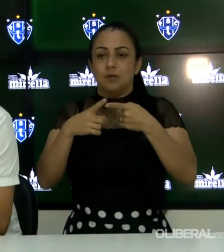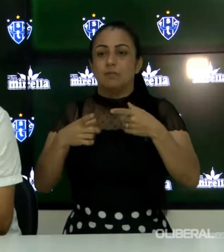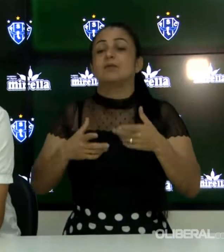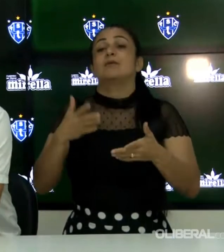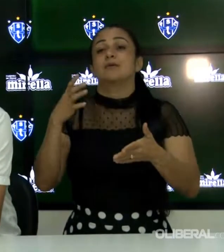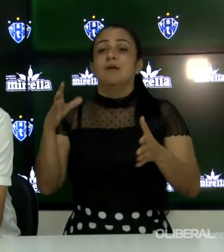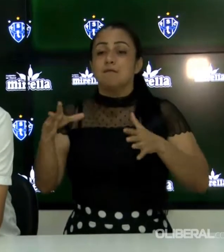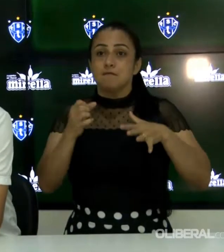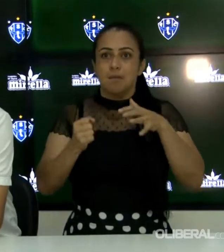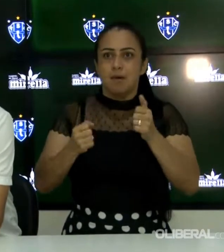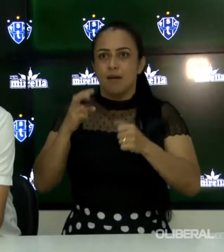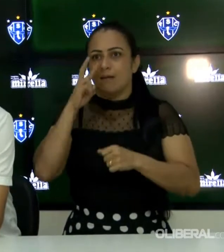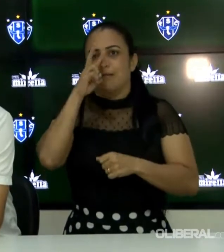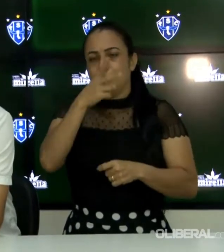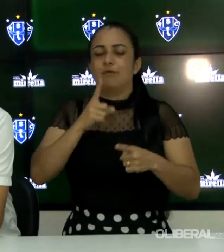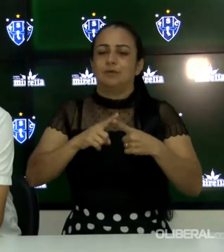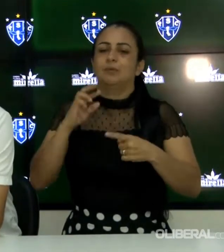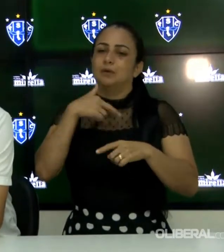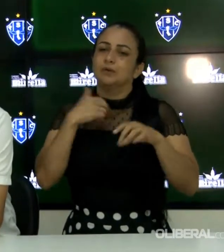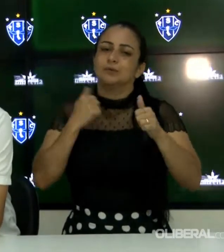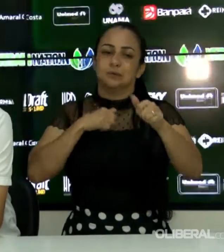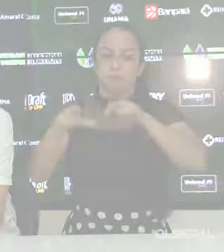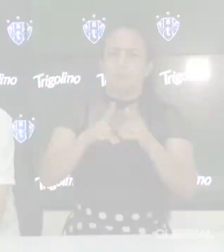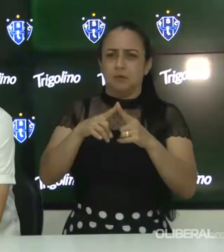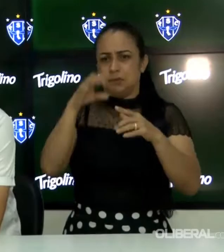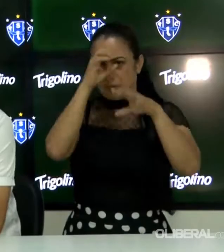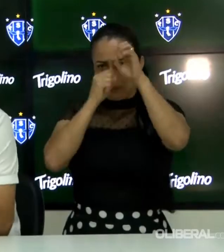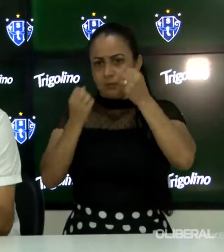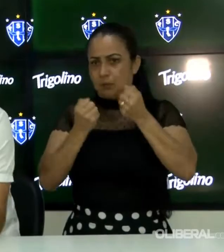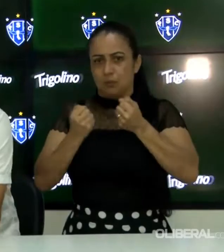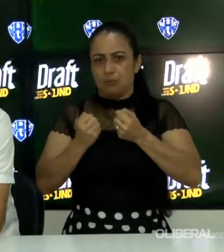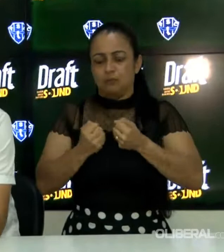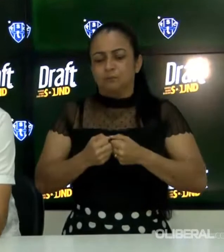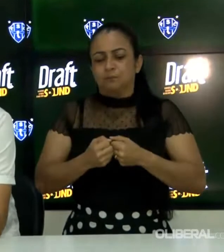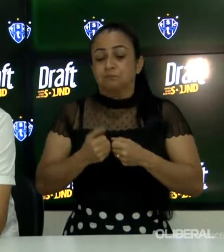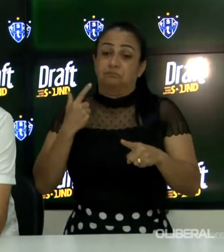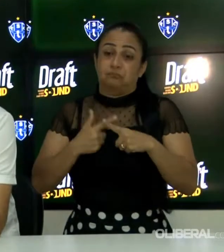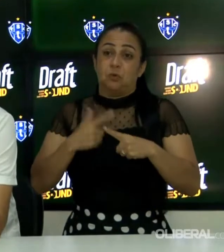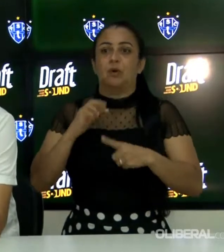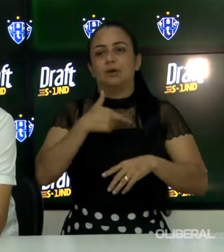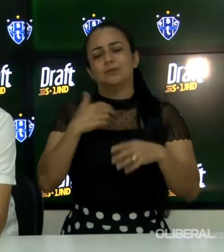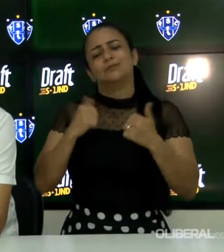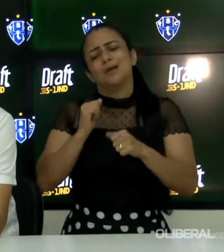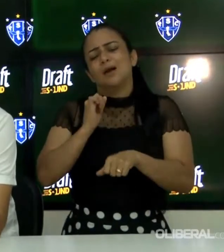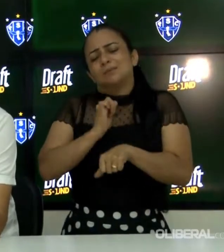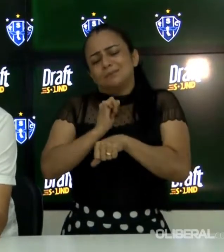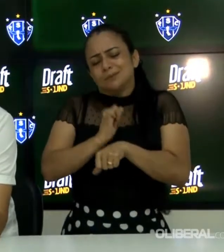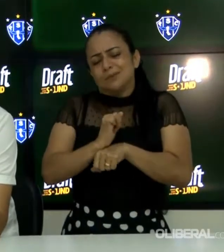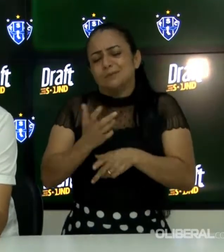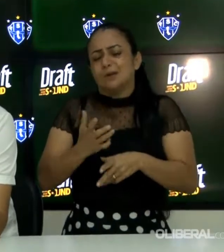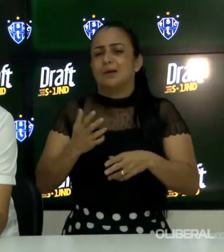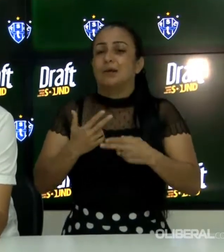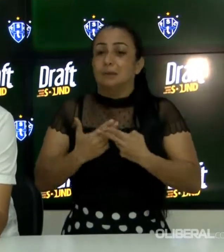muito forte e a gente vai ter que saber trabalhar para sair dessa situação. A gente tem que ter um pouco de calma para avaliar o jogo de